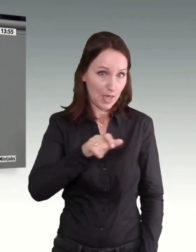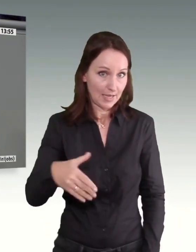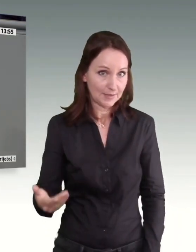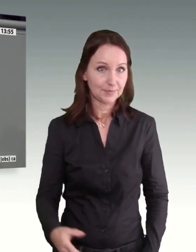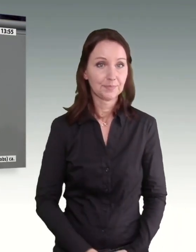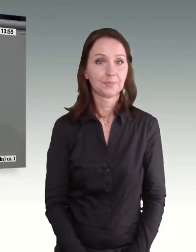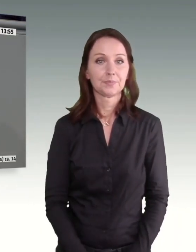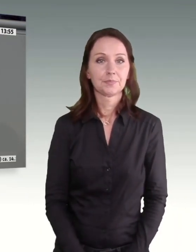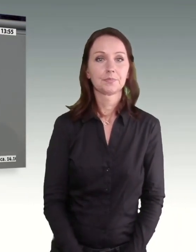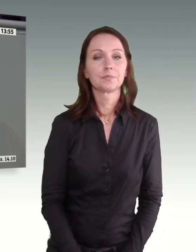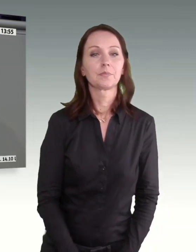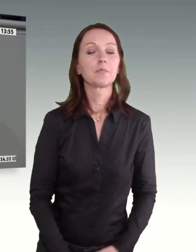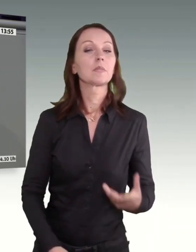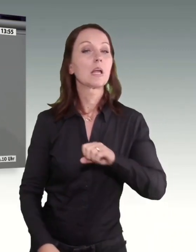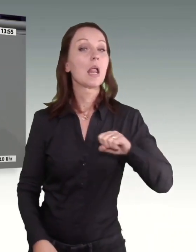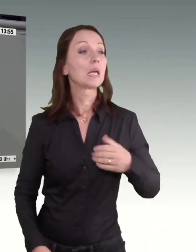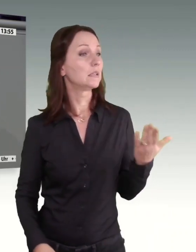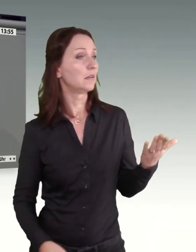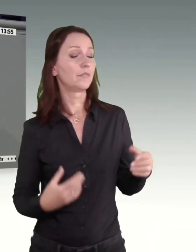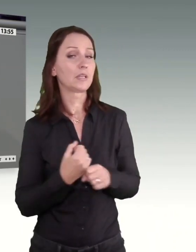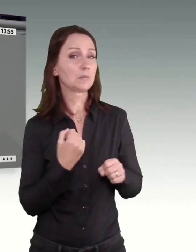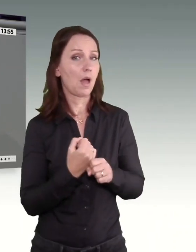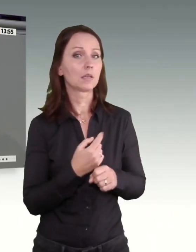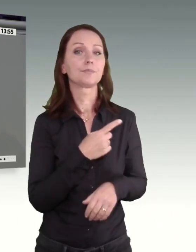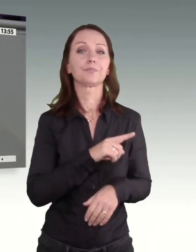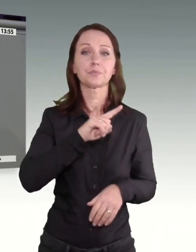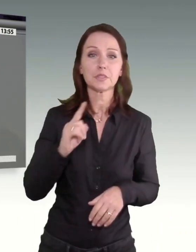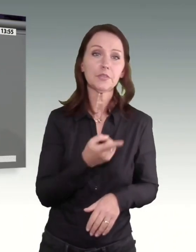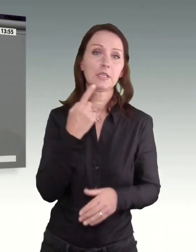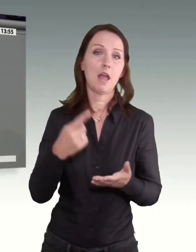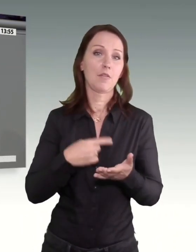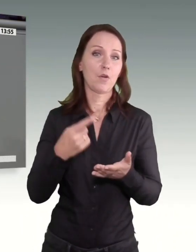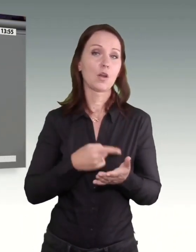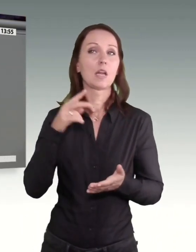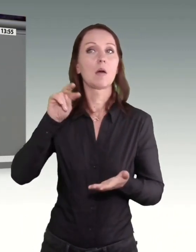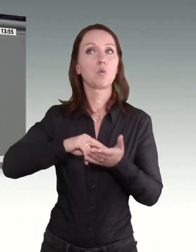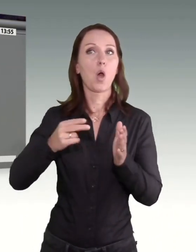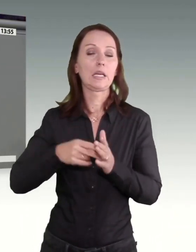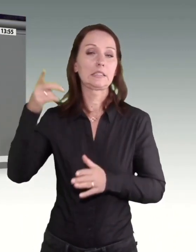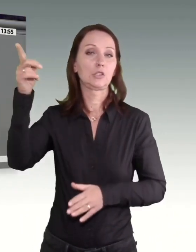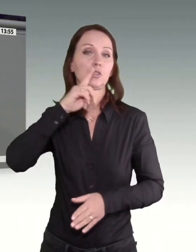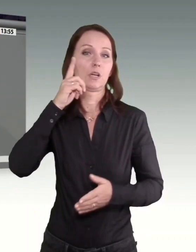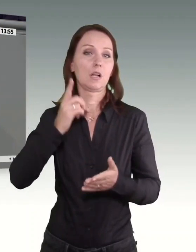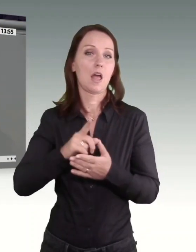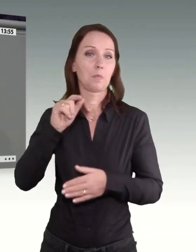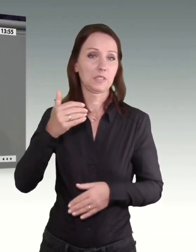So, und was macht die Linke? Die Linke fordert erneut einen politischen Mindestlohn. Das wäre dann, meine